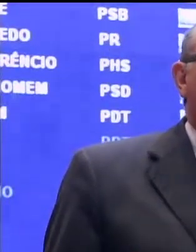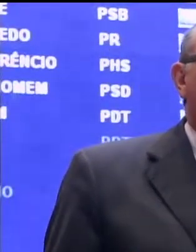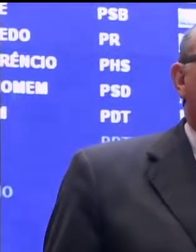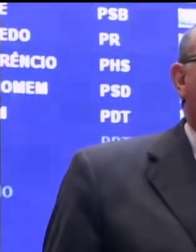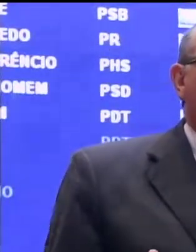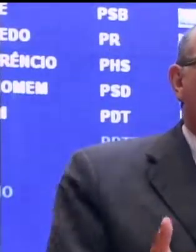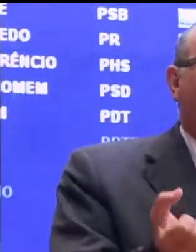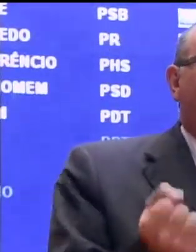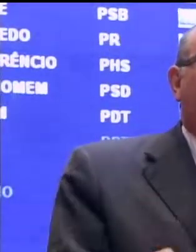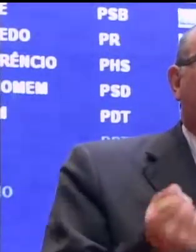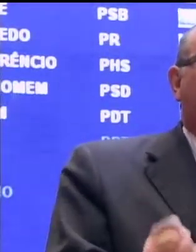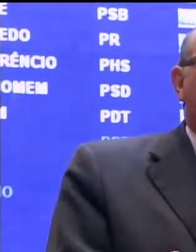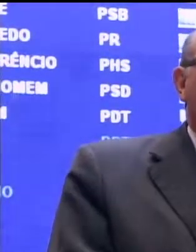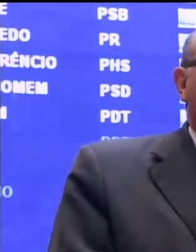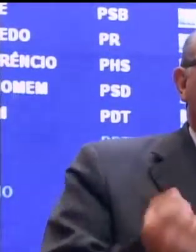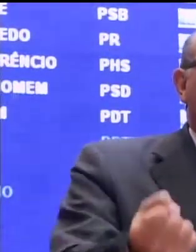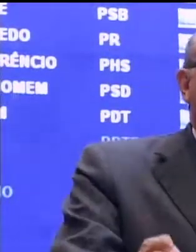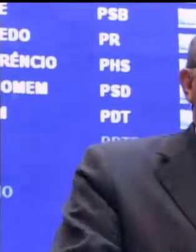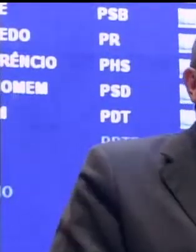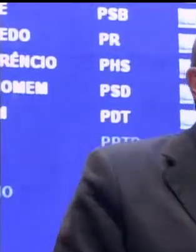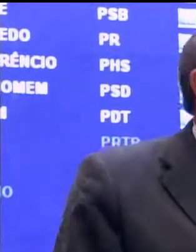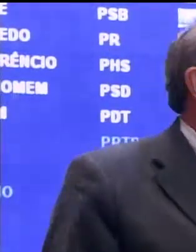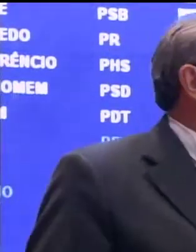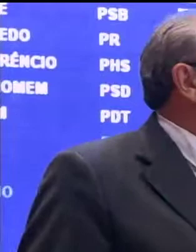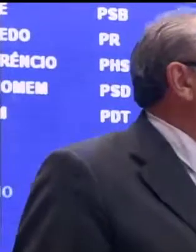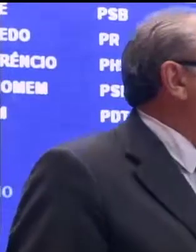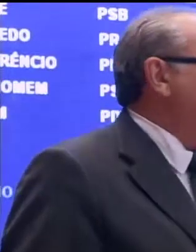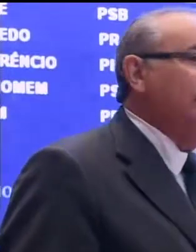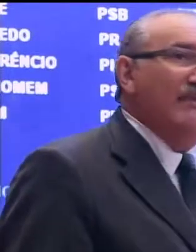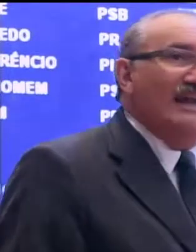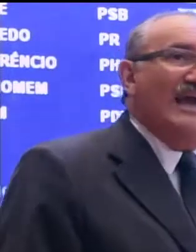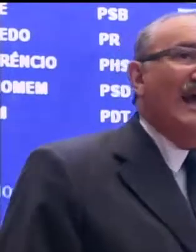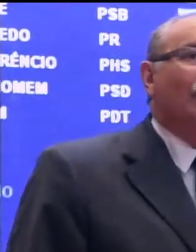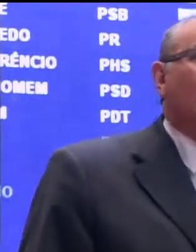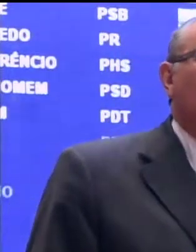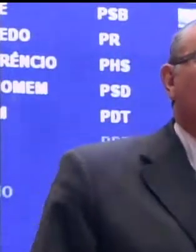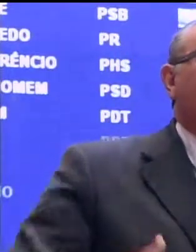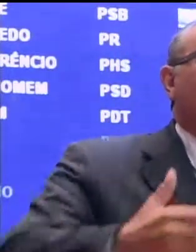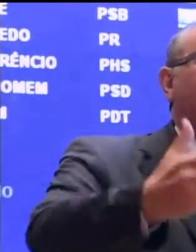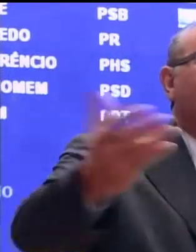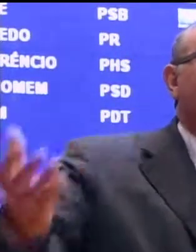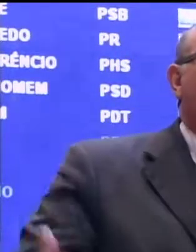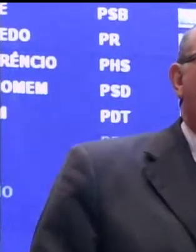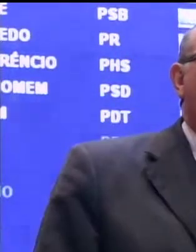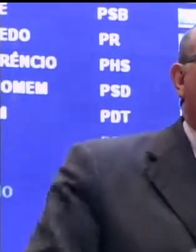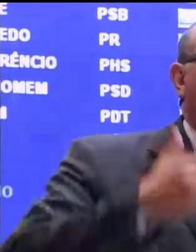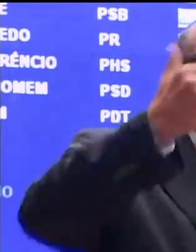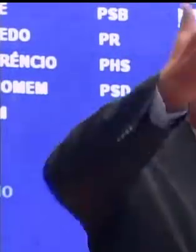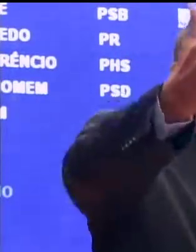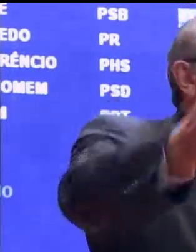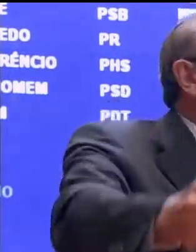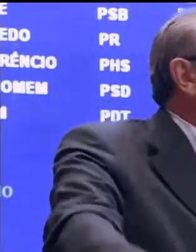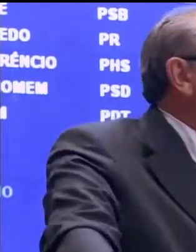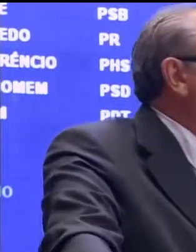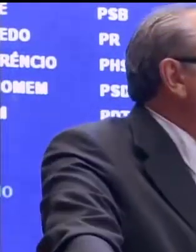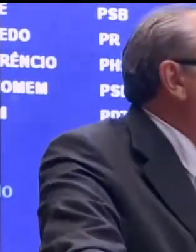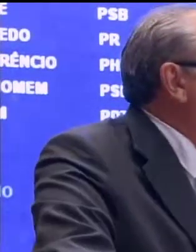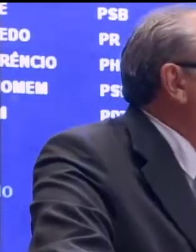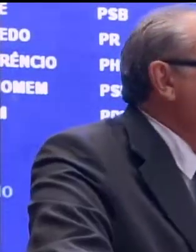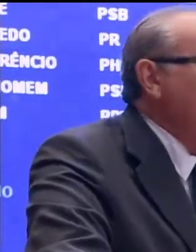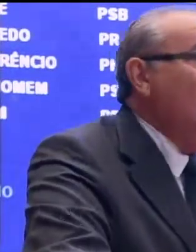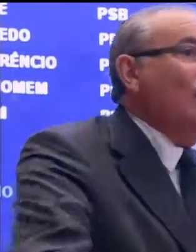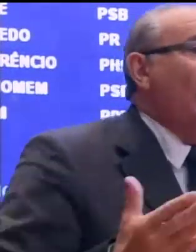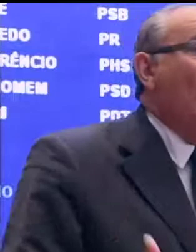confesso, ficaria difícil para mim poder atender aos meus aliados, se não tivesse ampliado em quase 200